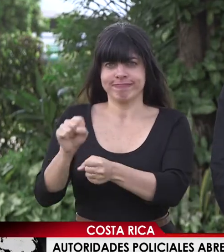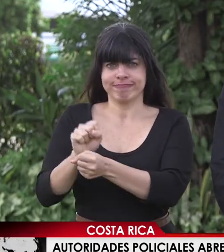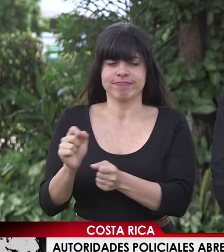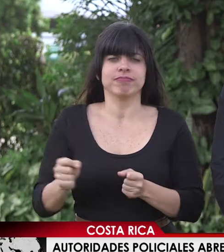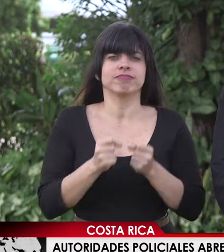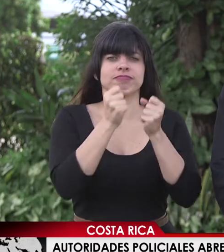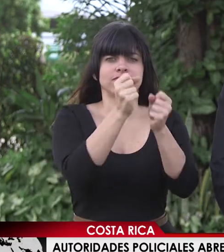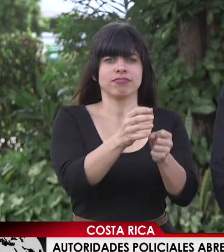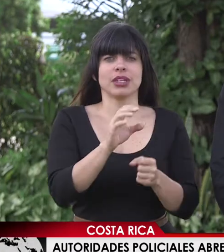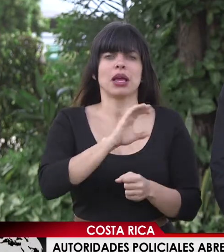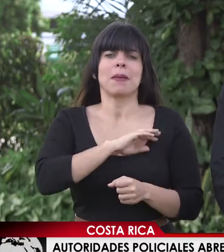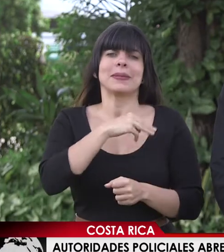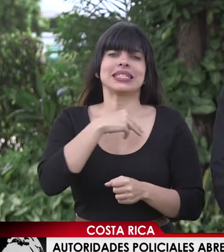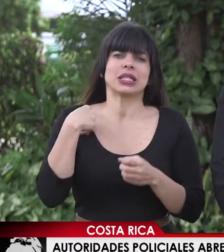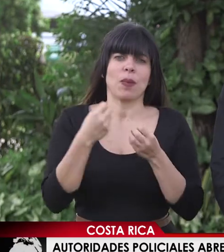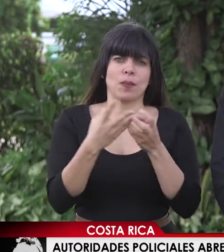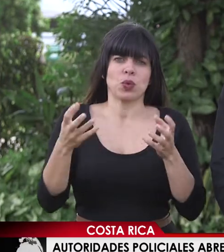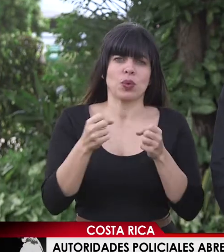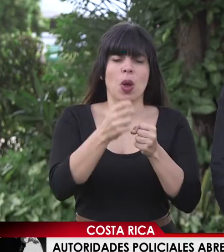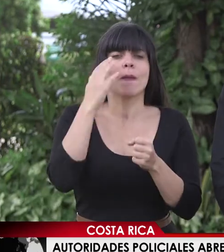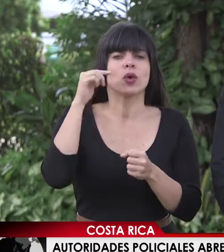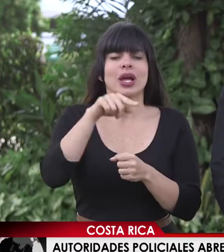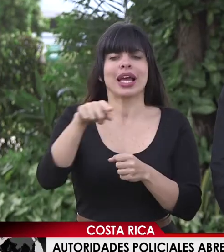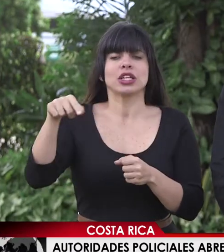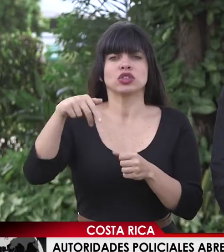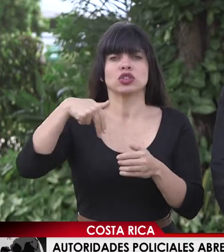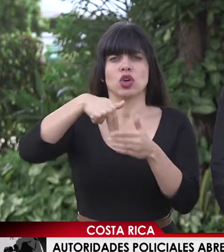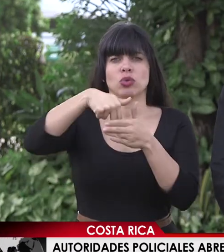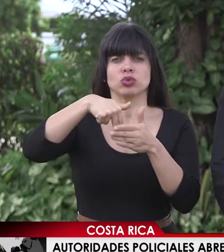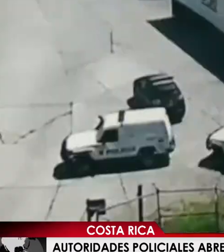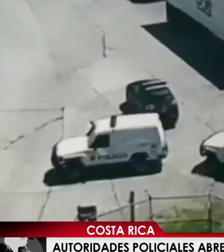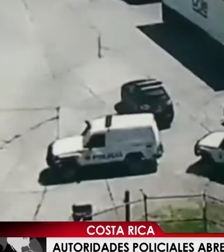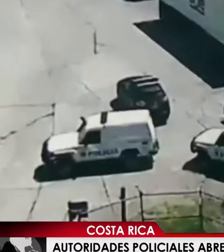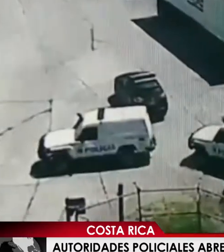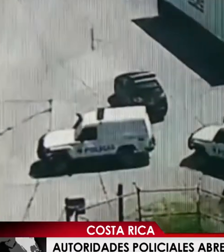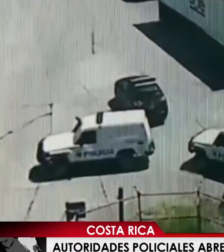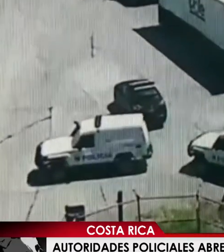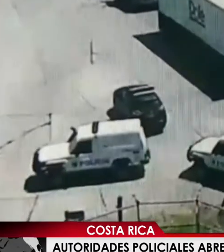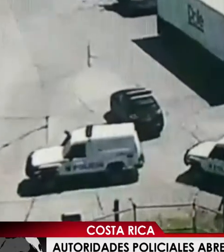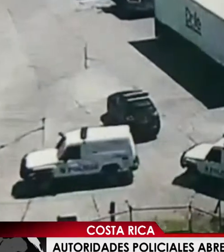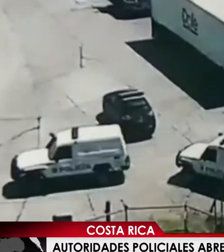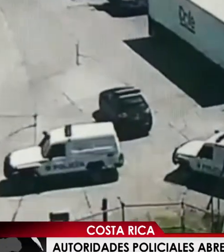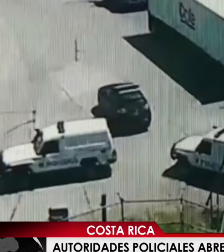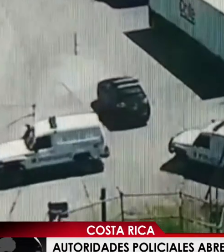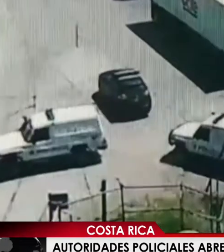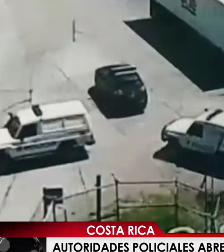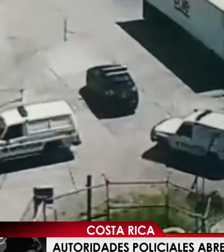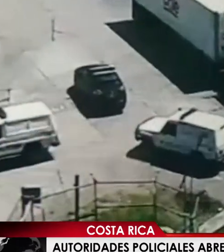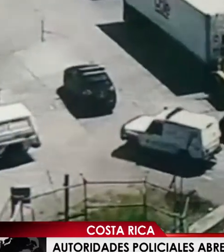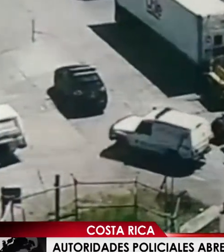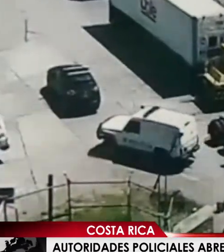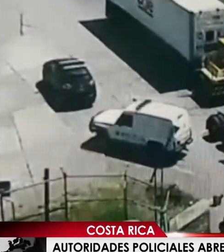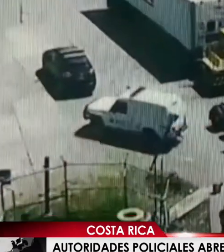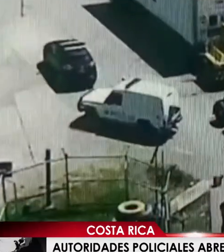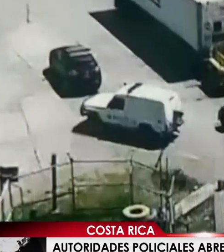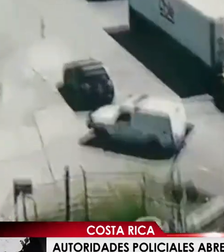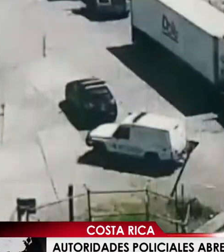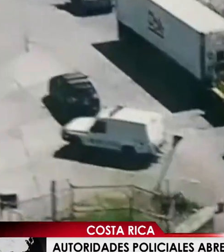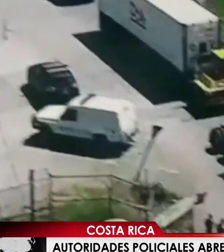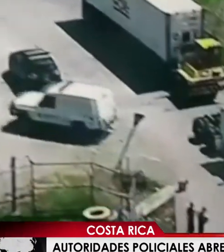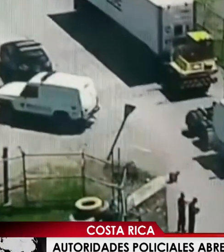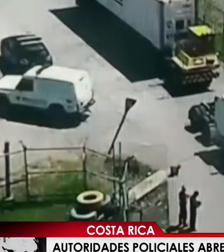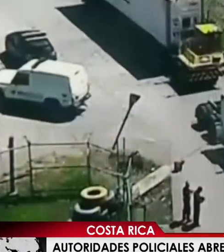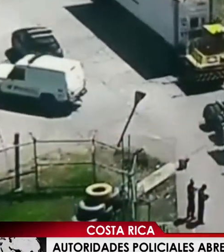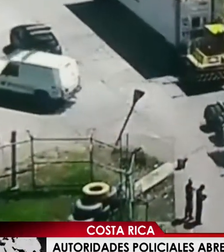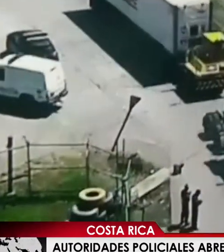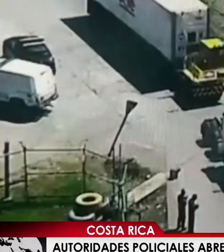Ministerio Público por obstrucción en los servicios públicos. Este es el reporte y también decirles que